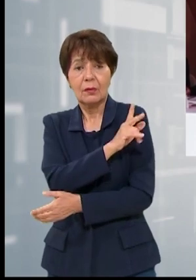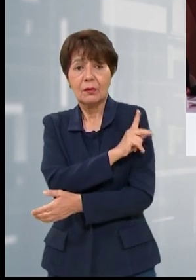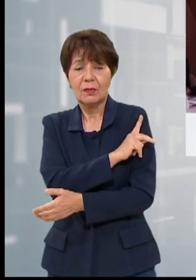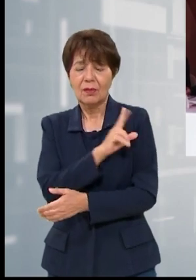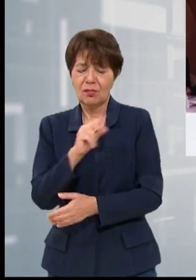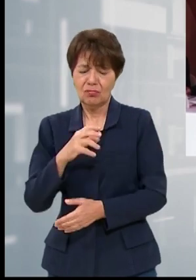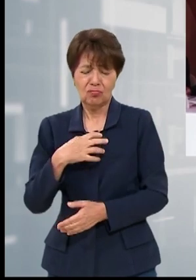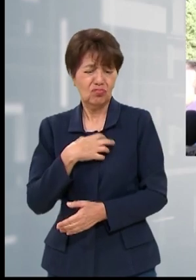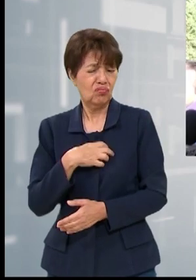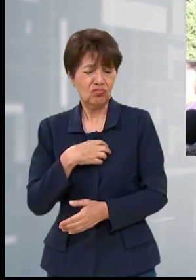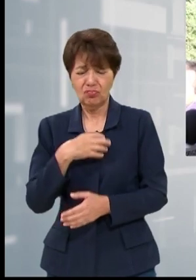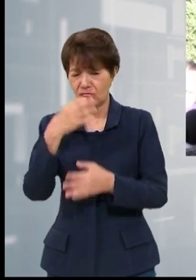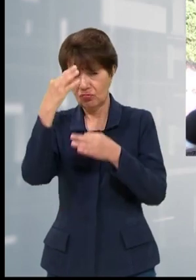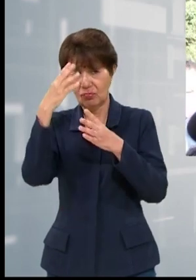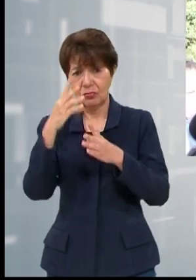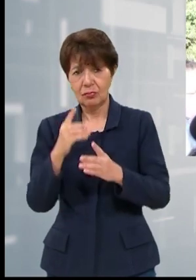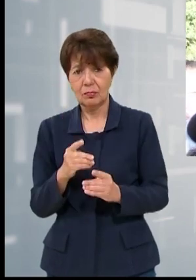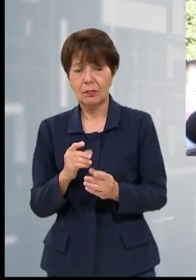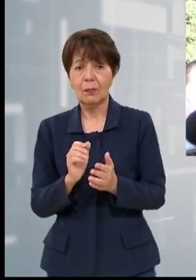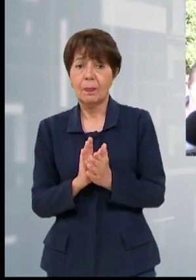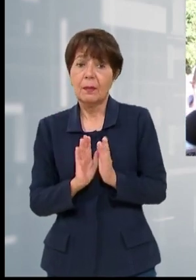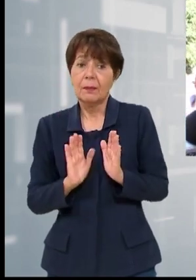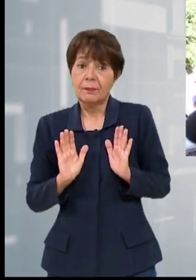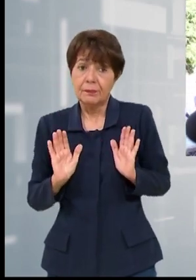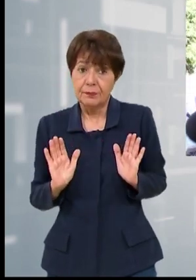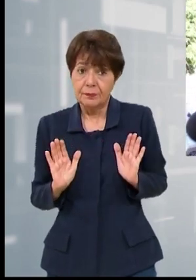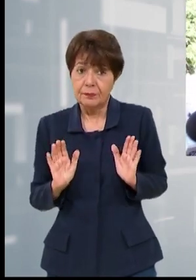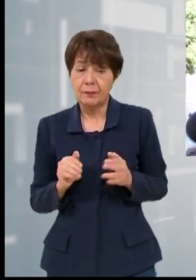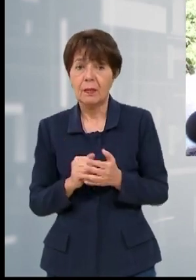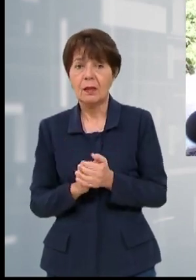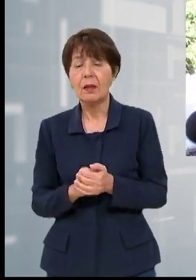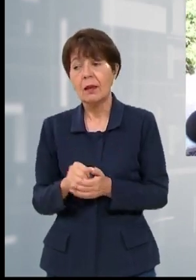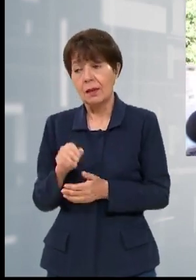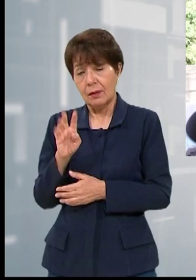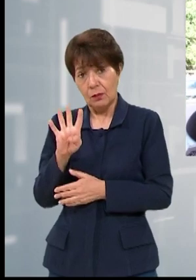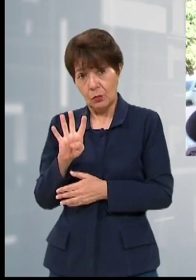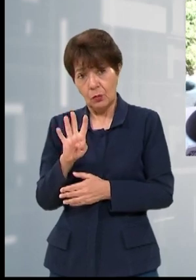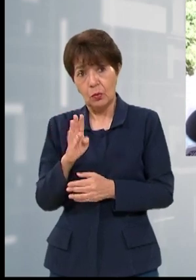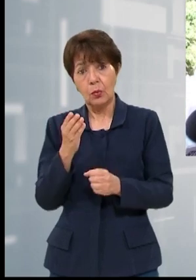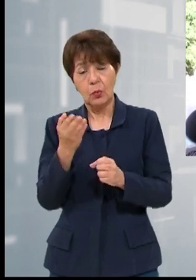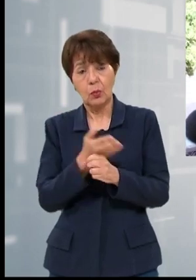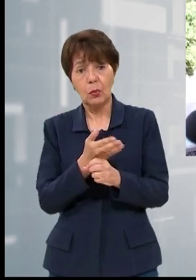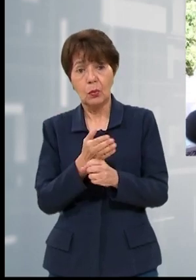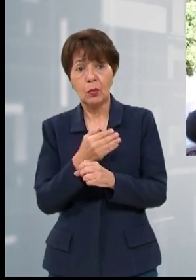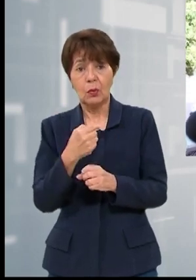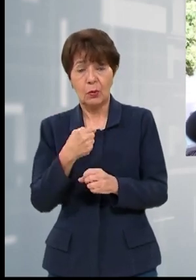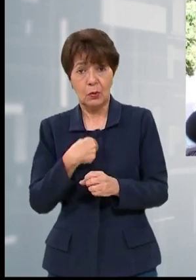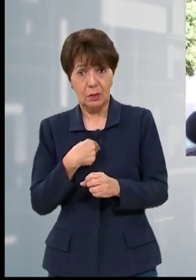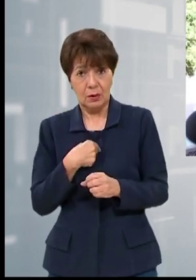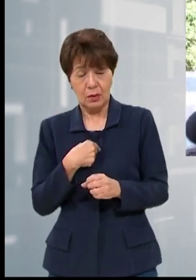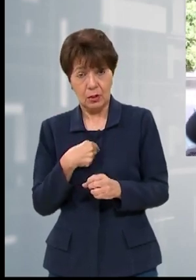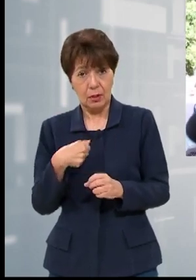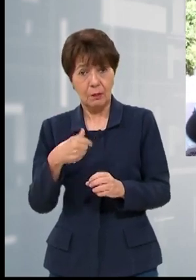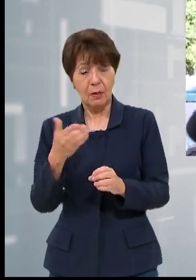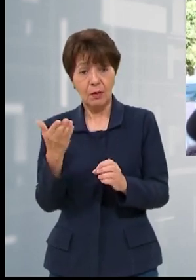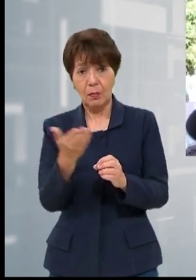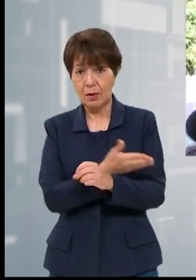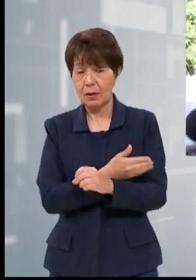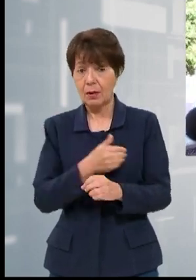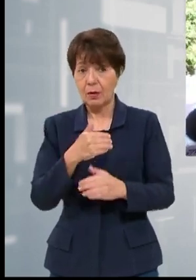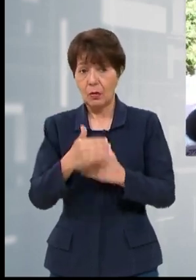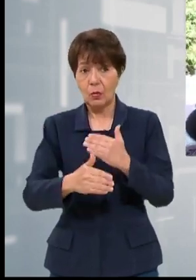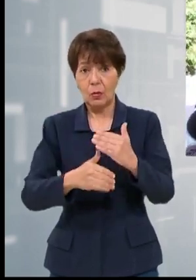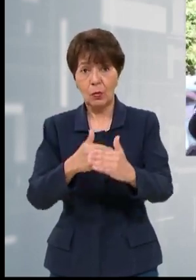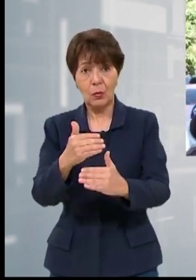molesto por esta decisión. Fundamentalmente aquellos cuatro que votaron a favor de que me sacaran del proceso y que no lo